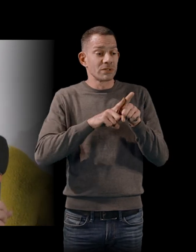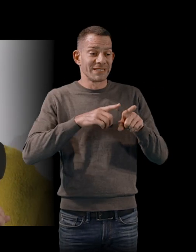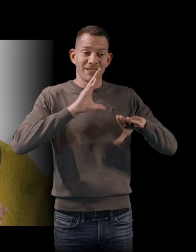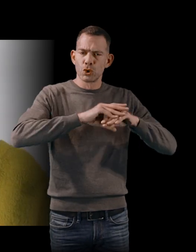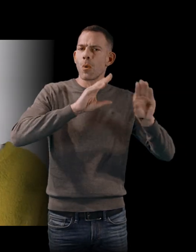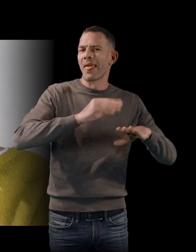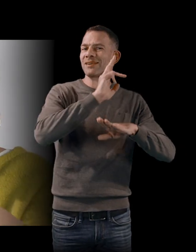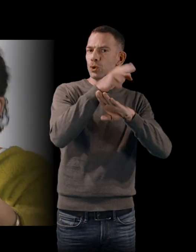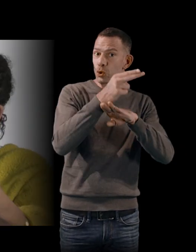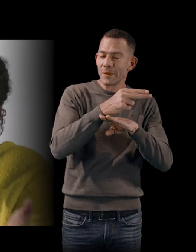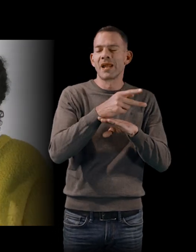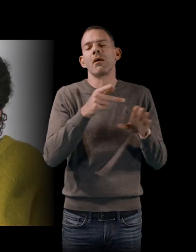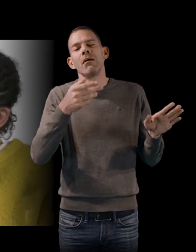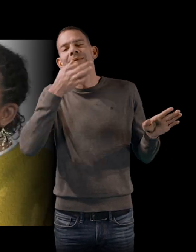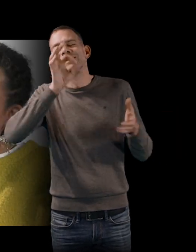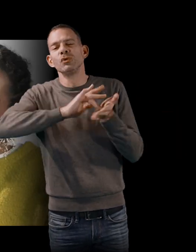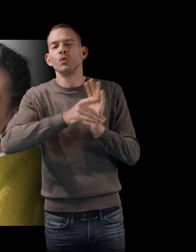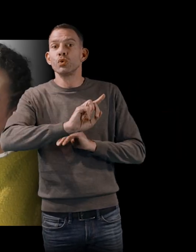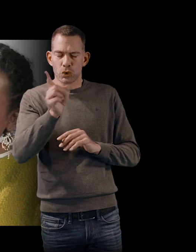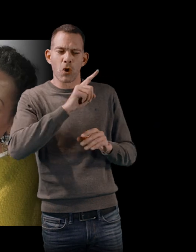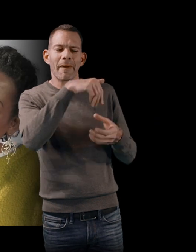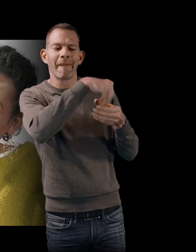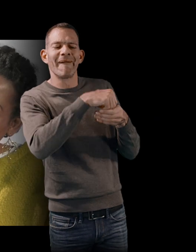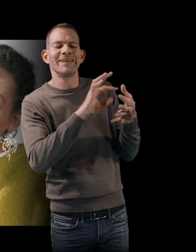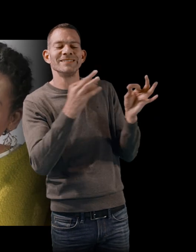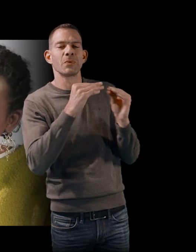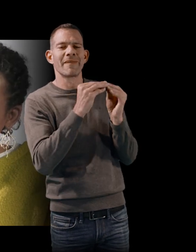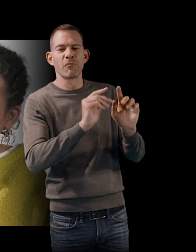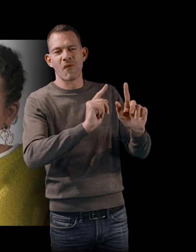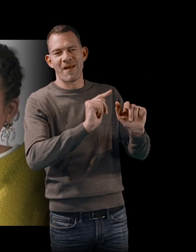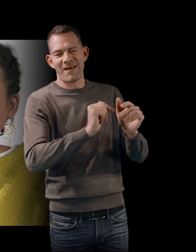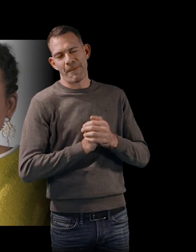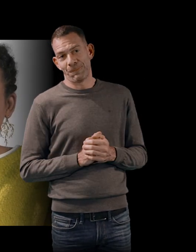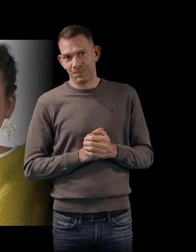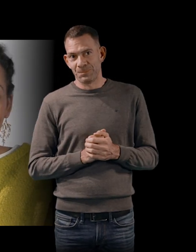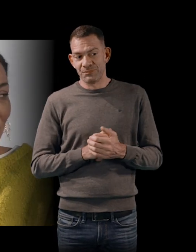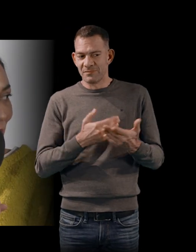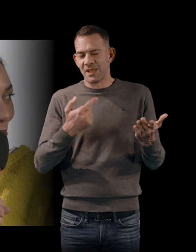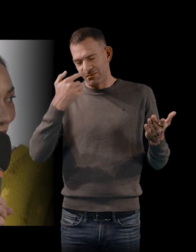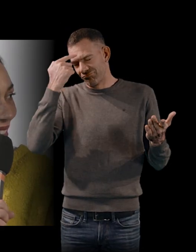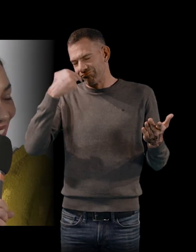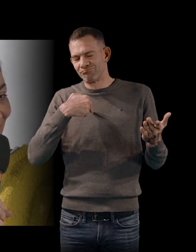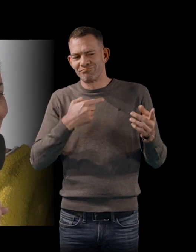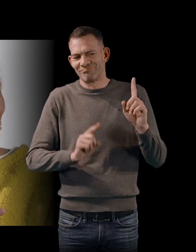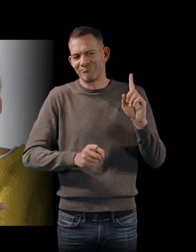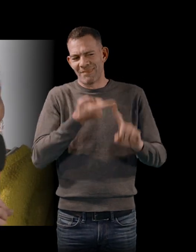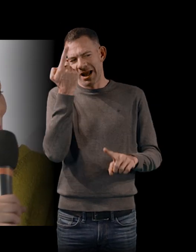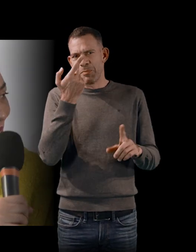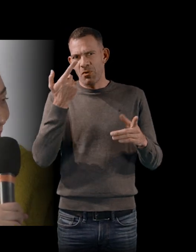dévoiler trop, il y a une histoire d'amour qui est très présente et qui était importante pour moi, effectivement, en tant que romancière,